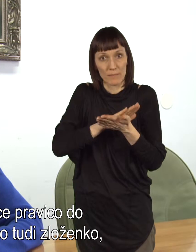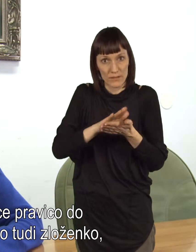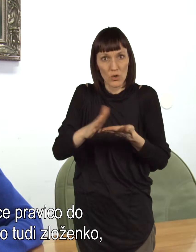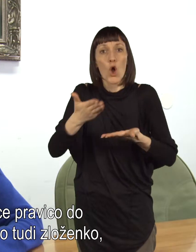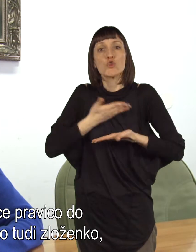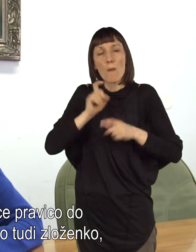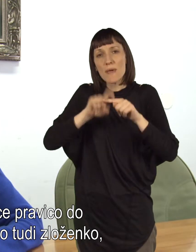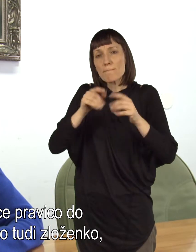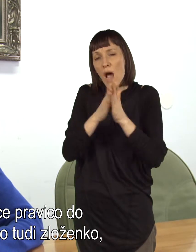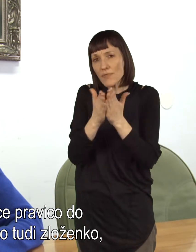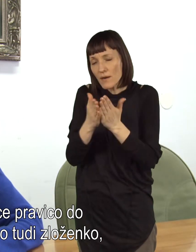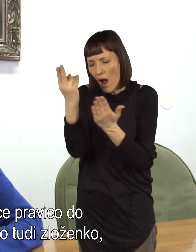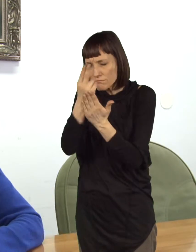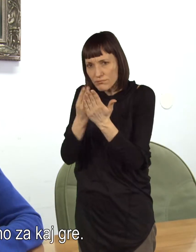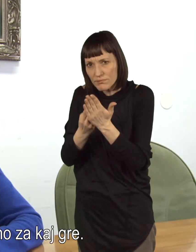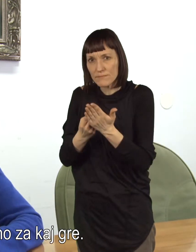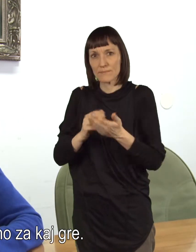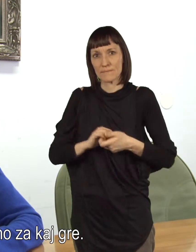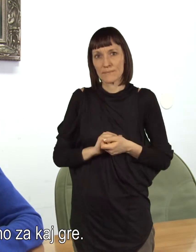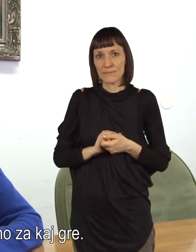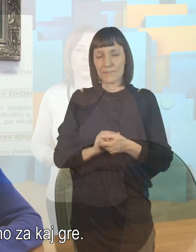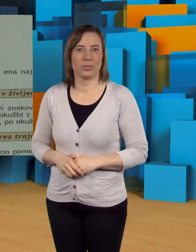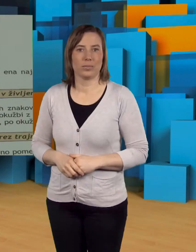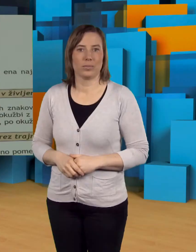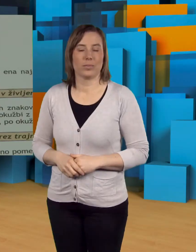cepljanja. Prejmejo tudi materijal, zloženko, zakaj gre.